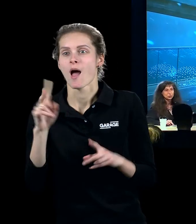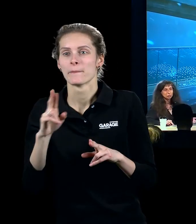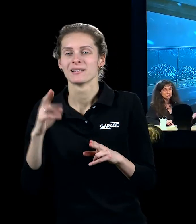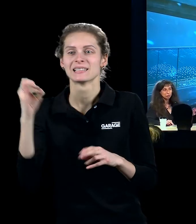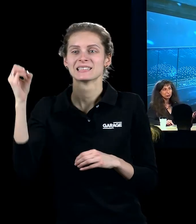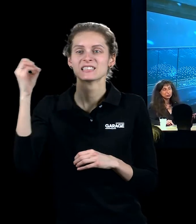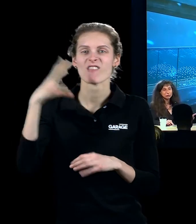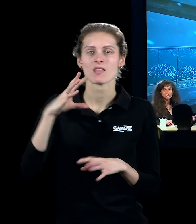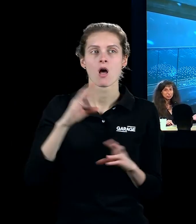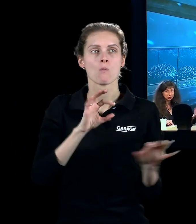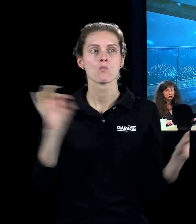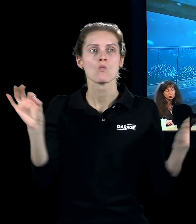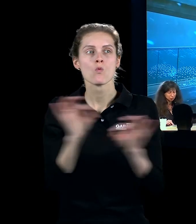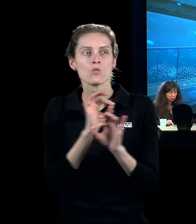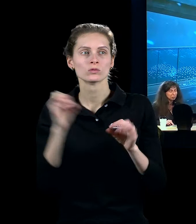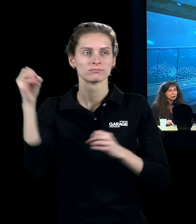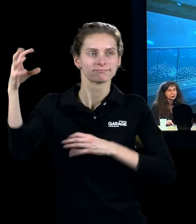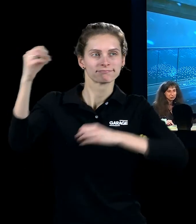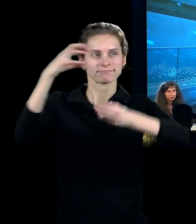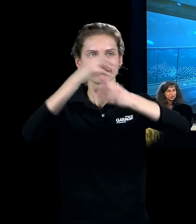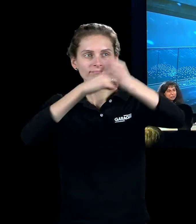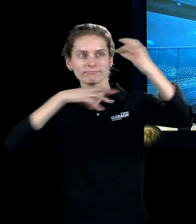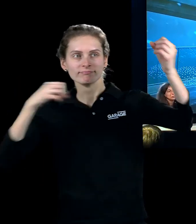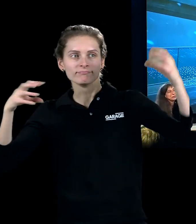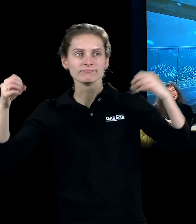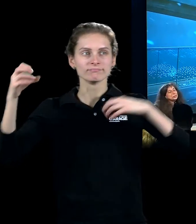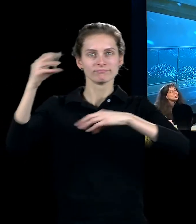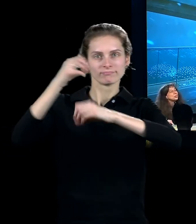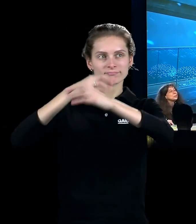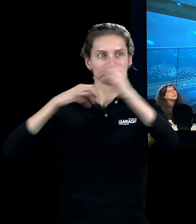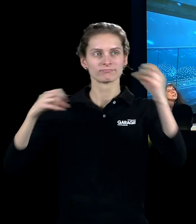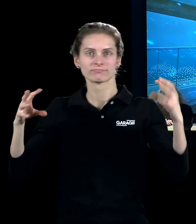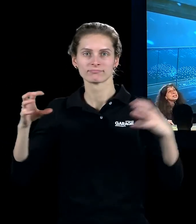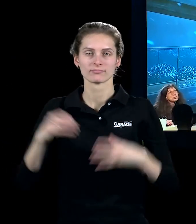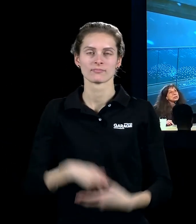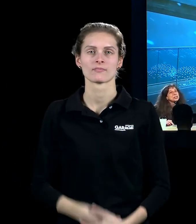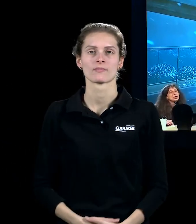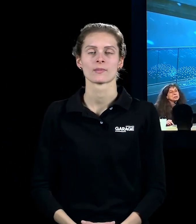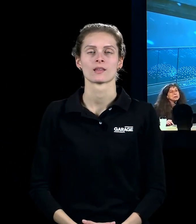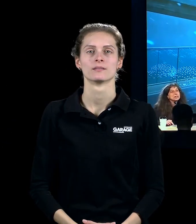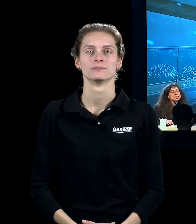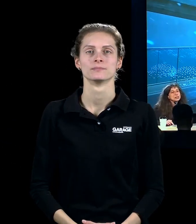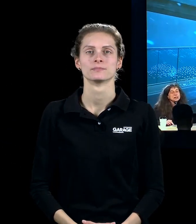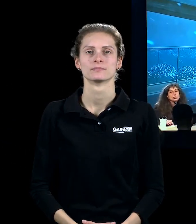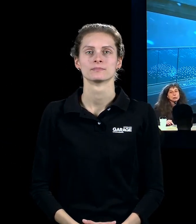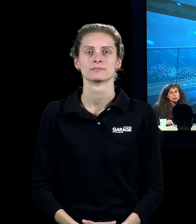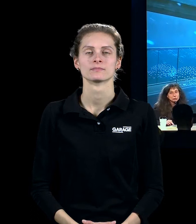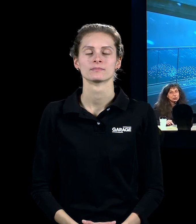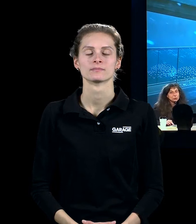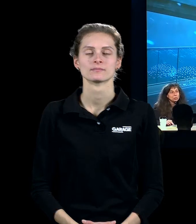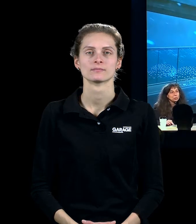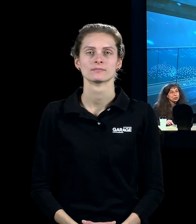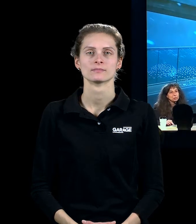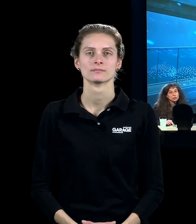светомузыки, которые появляются, опять-таки, ну, не появляются давно, да, появляются еще и у Скрябина, тоже в историческом авангарде, но